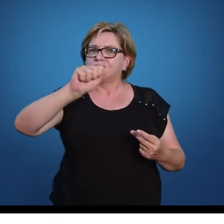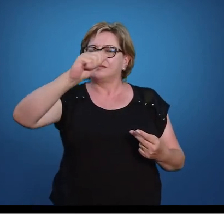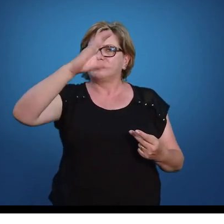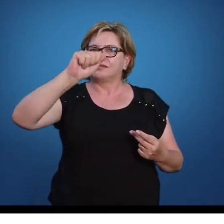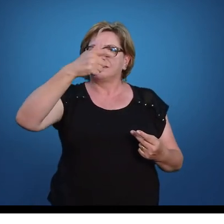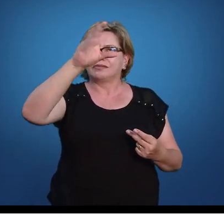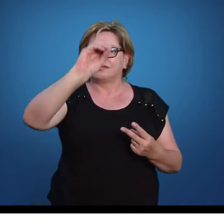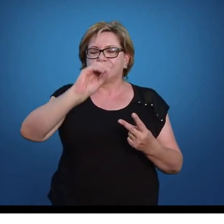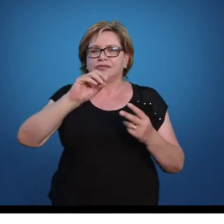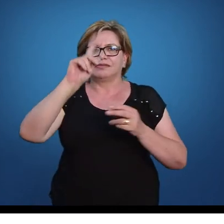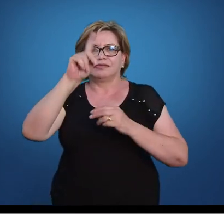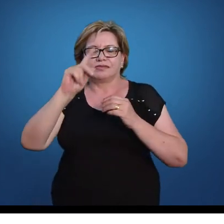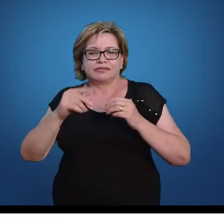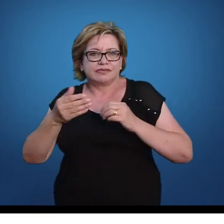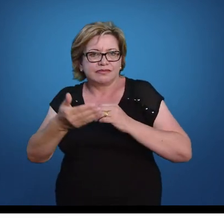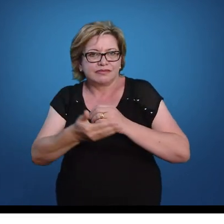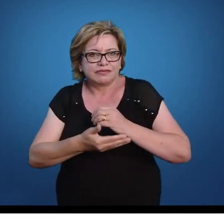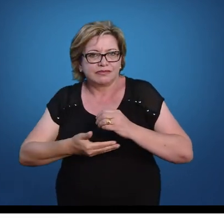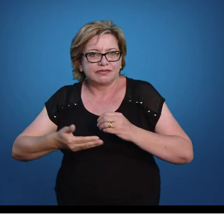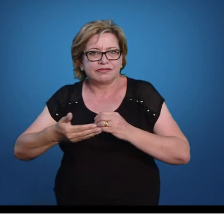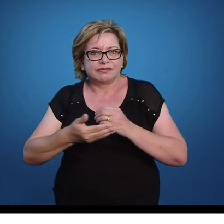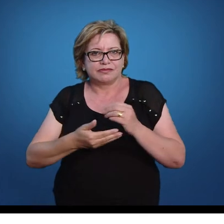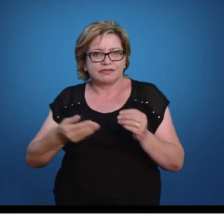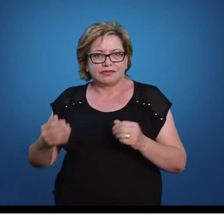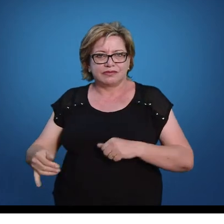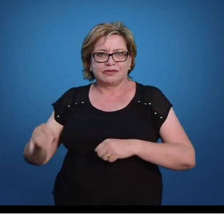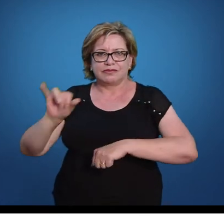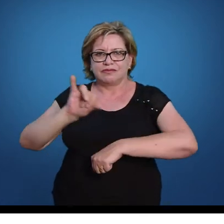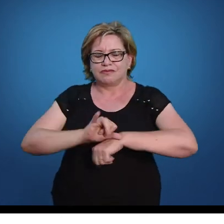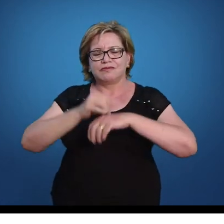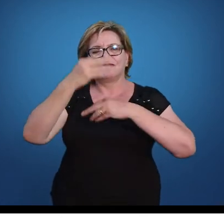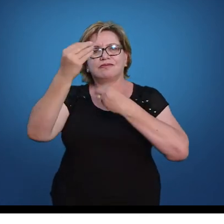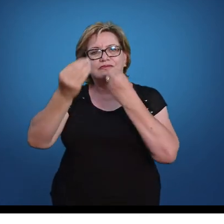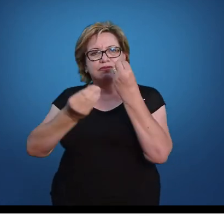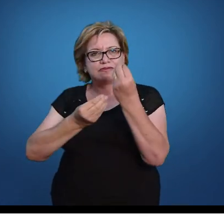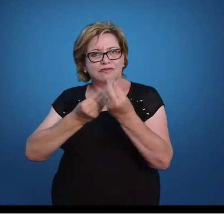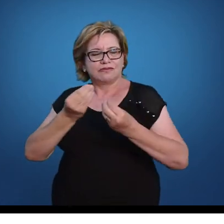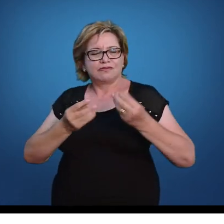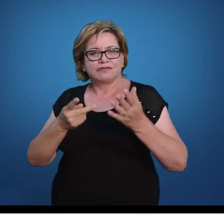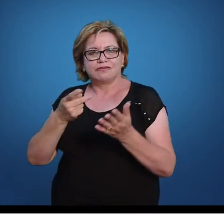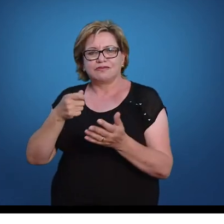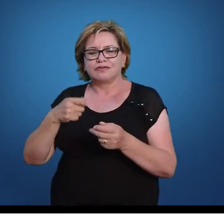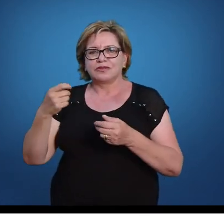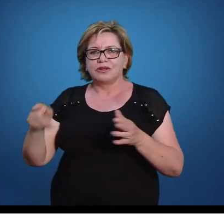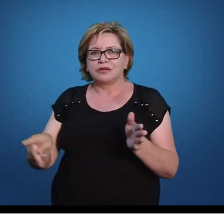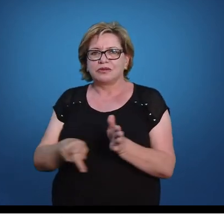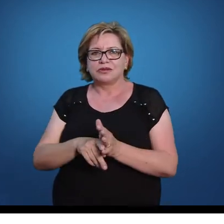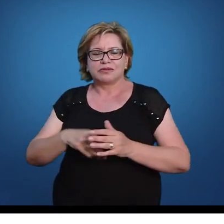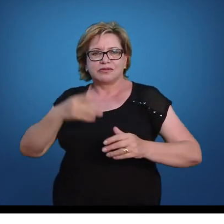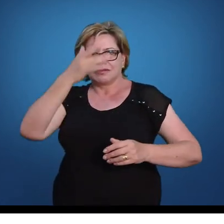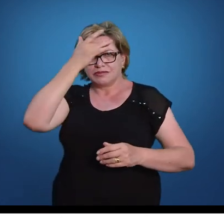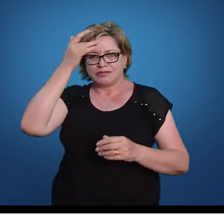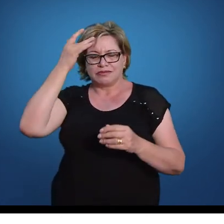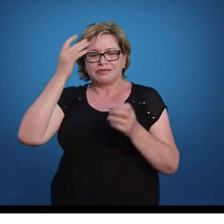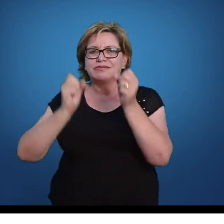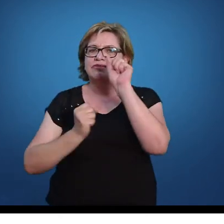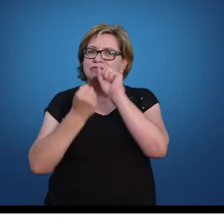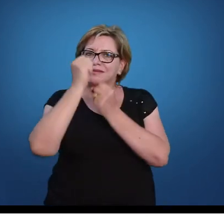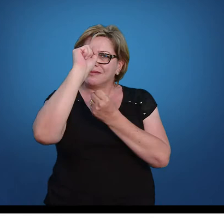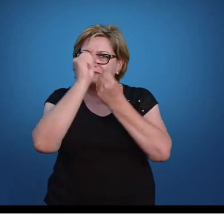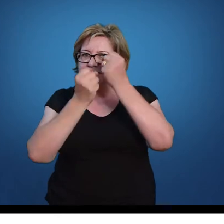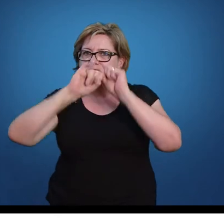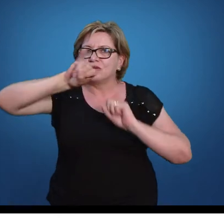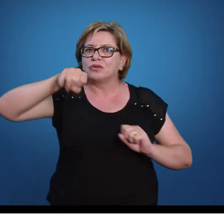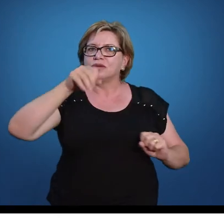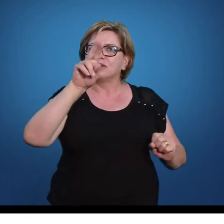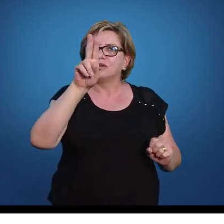basicamente central quando se trata de operações com pessoas jurídicas, contratos